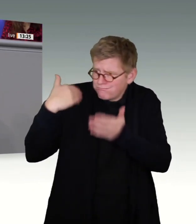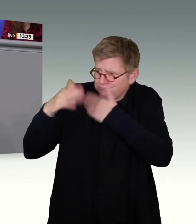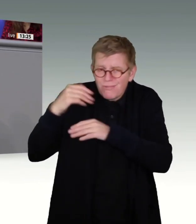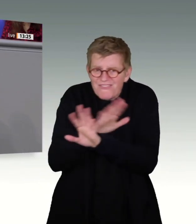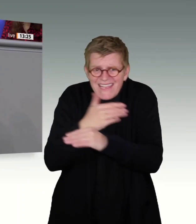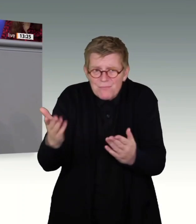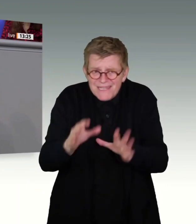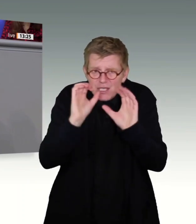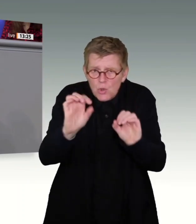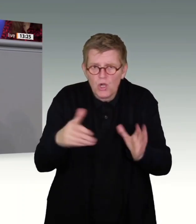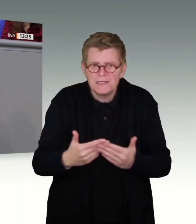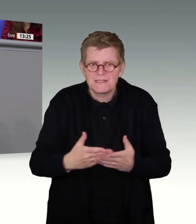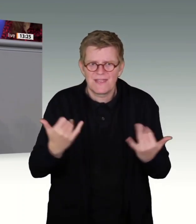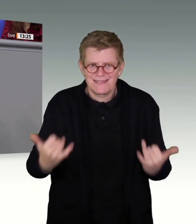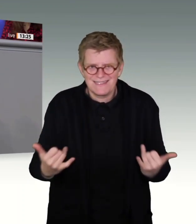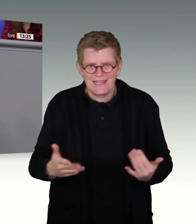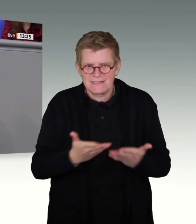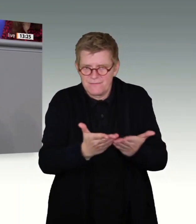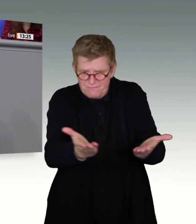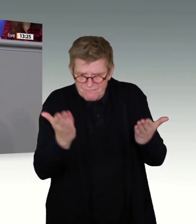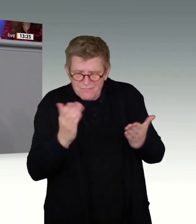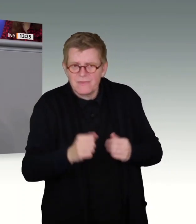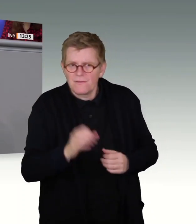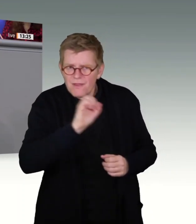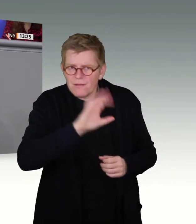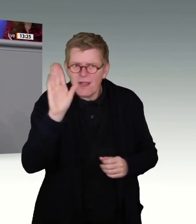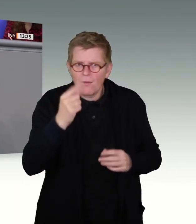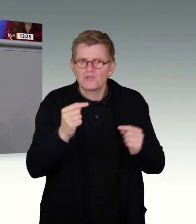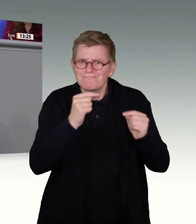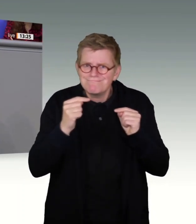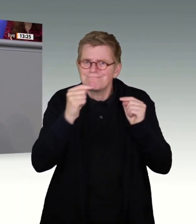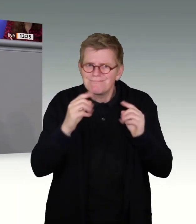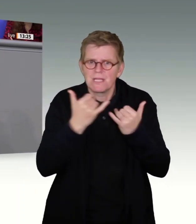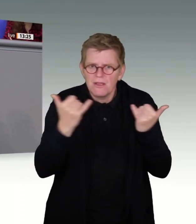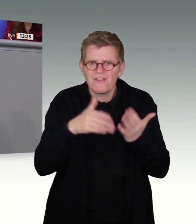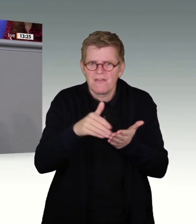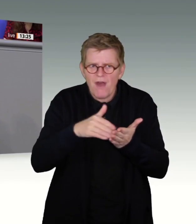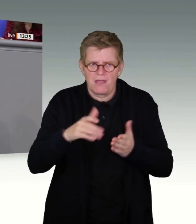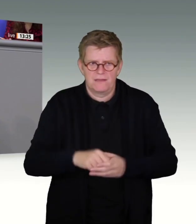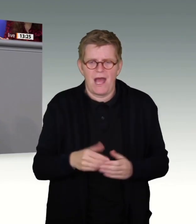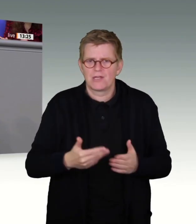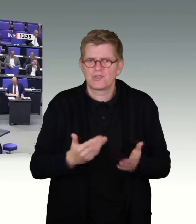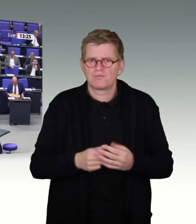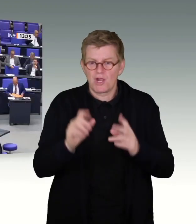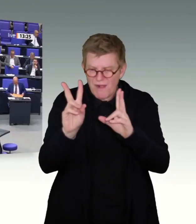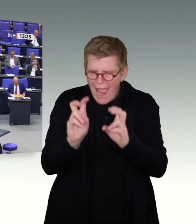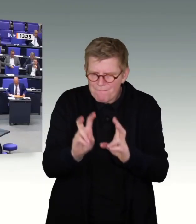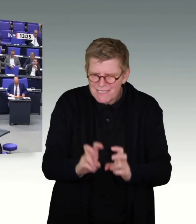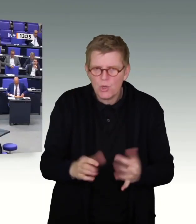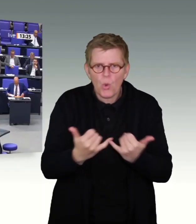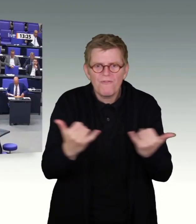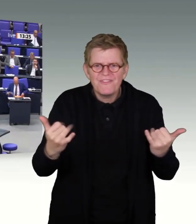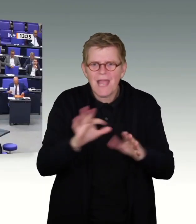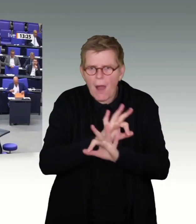Insofern muss es doch hier darum gehen, wie es der Kollege Kuhl und andere gerecht getan haben, mal zu diskutieren, wie wir nach vorne kommen können, wie wir Ermittlungsinstrumente an die Hand geben